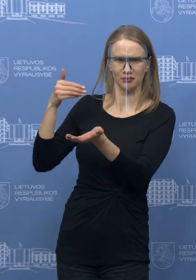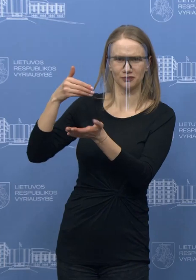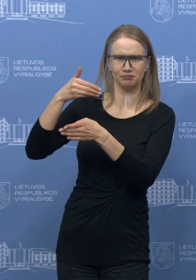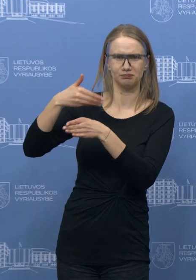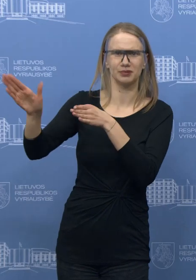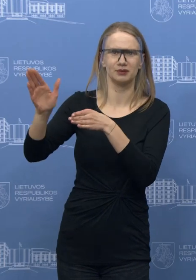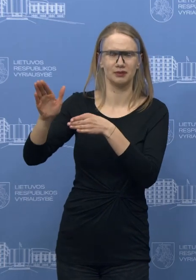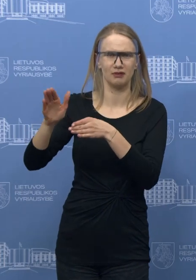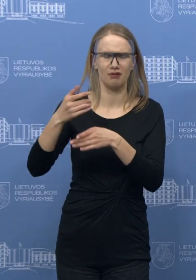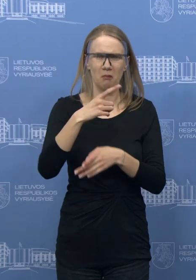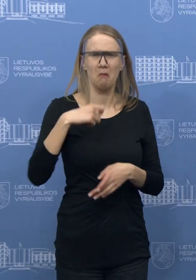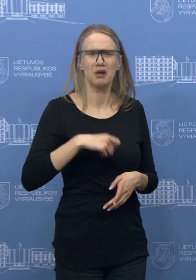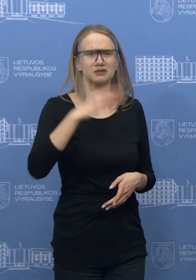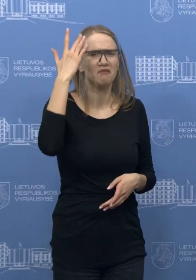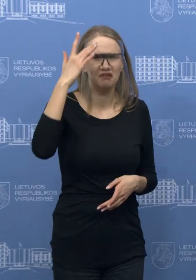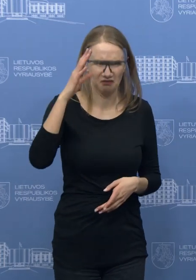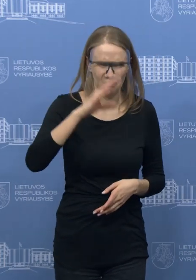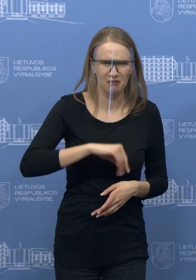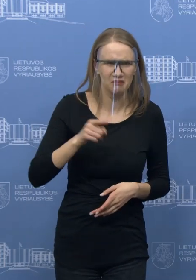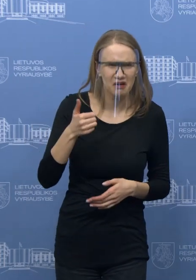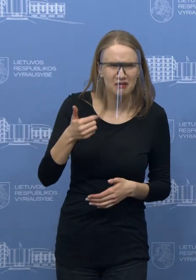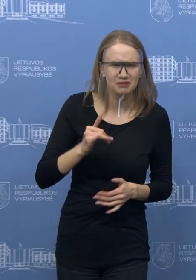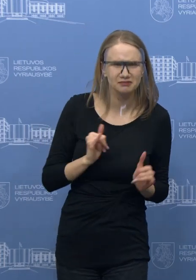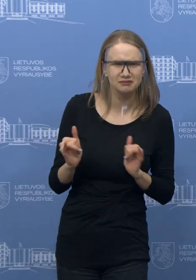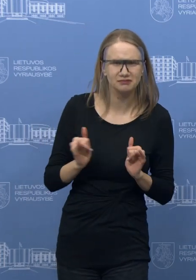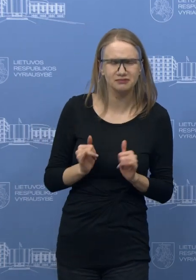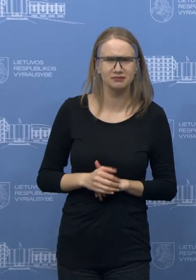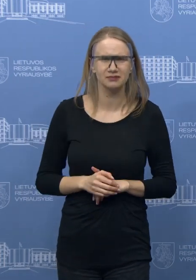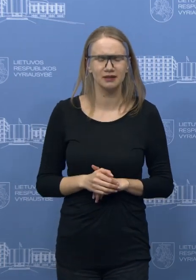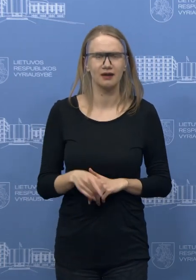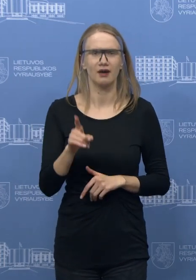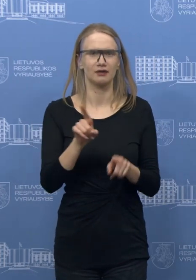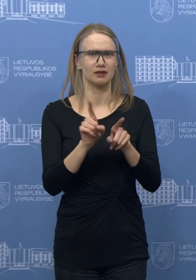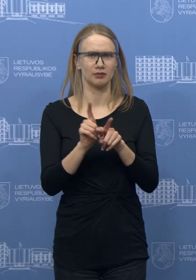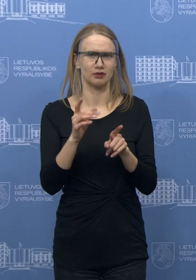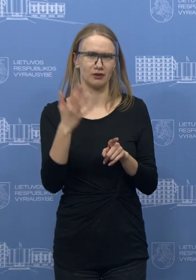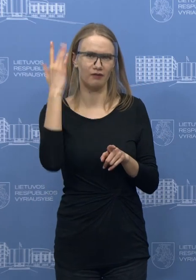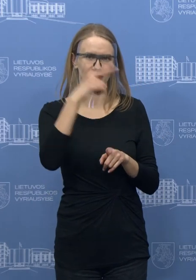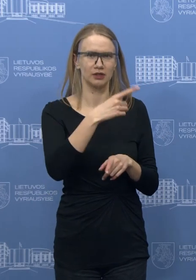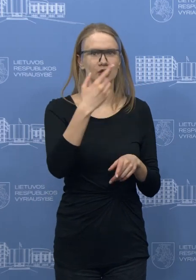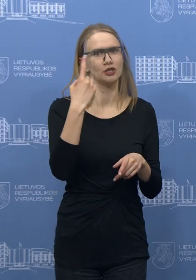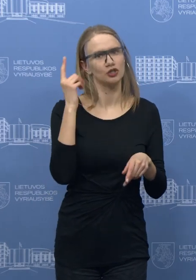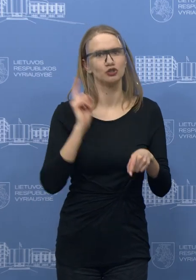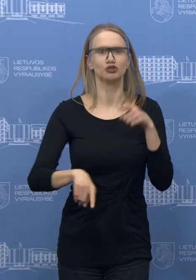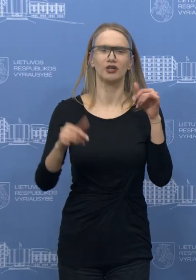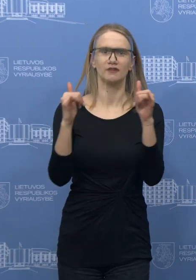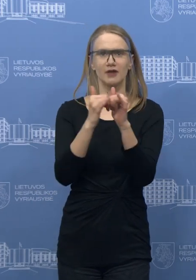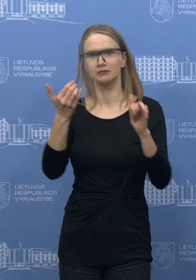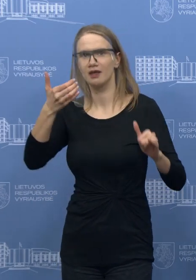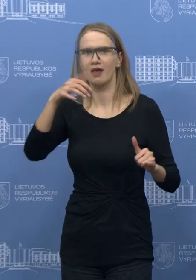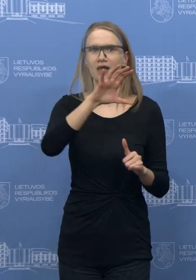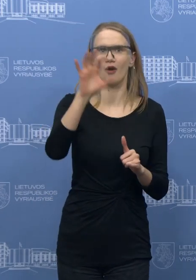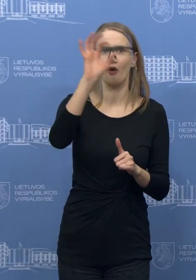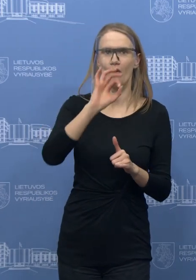tai kaip jūs vertinate šį sprendimą, kad vadovas buvo nušalintas ir ar neskubota ta jūsų reikcija feisbukė tiek dėl paties